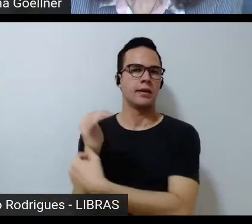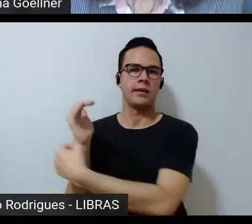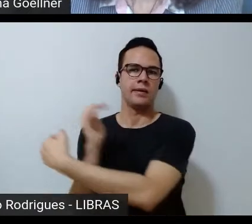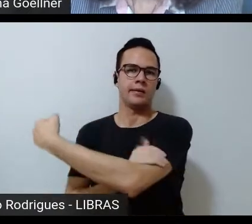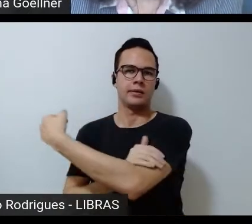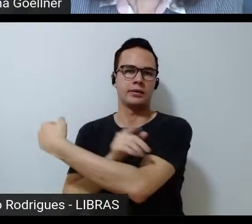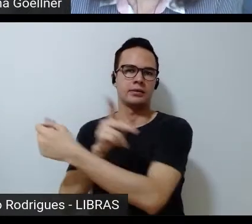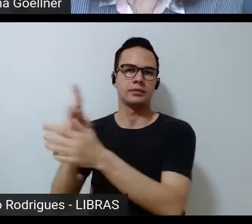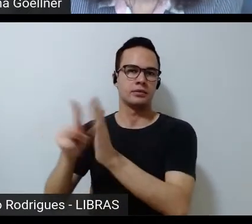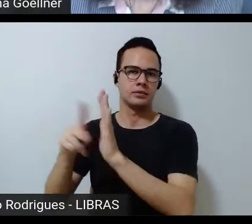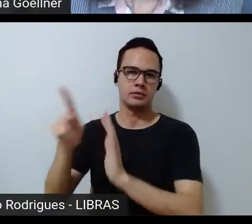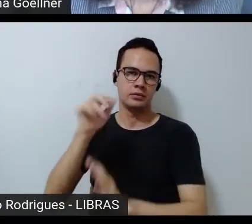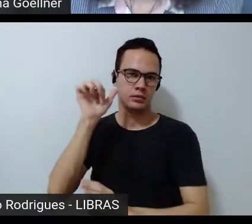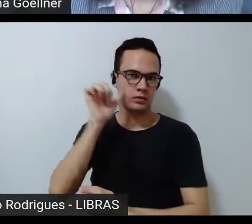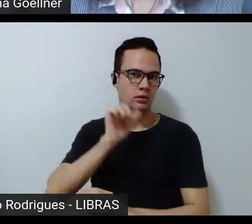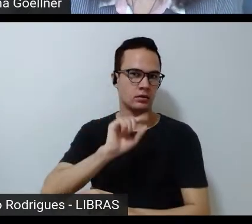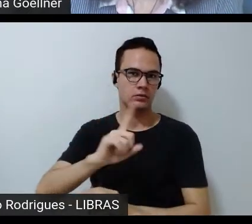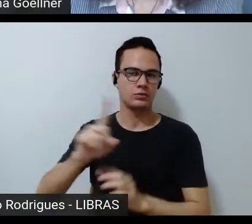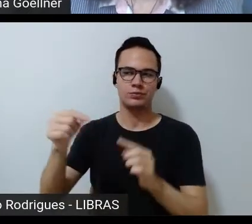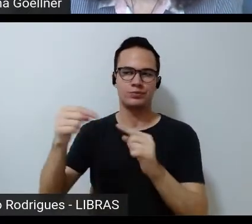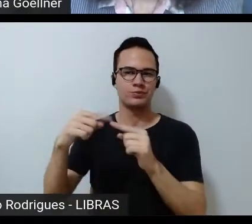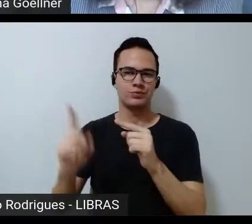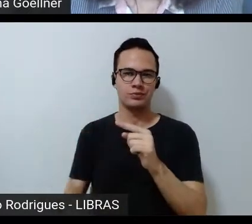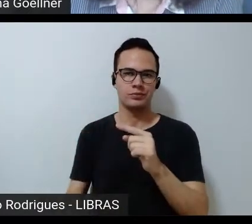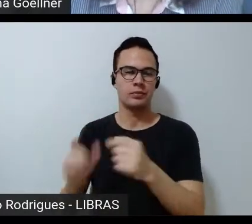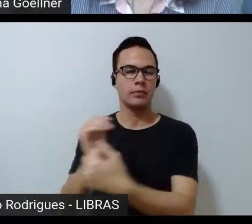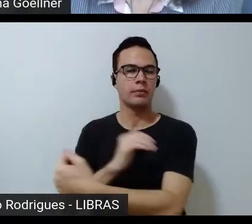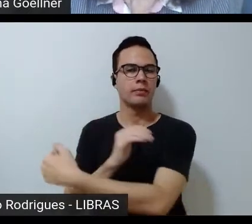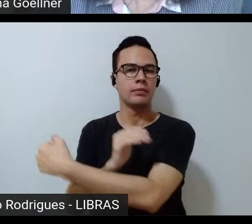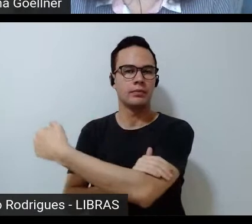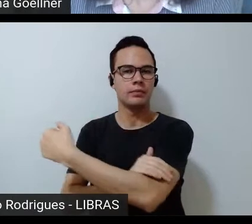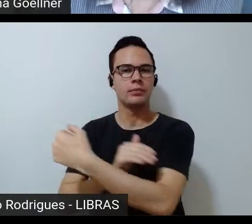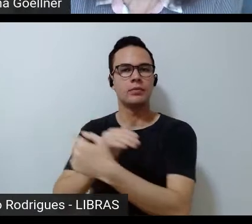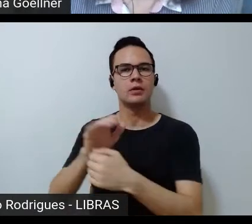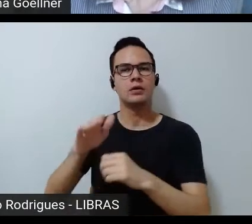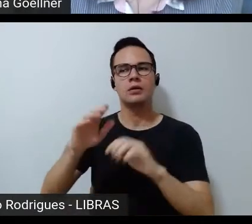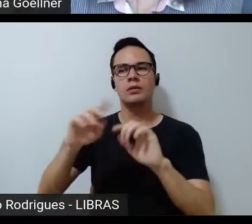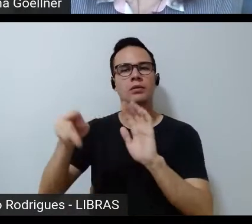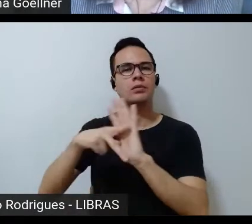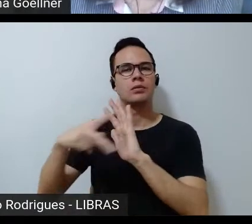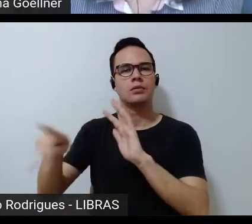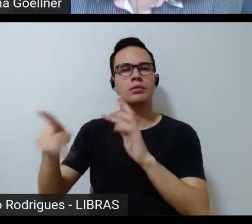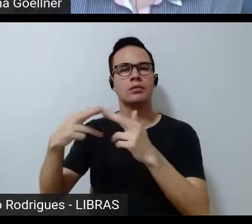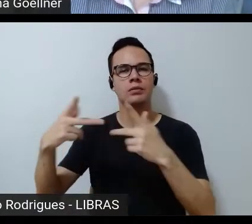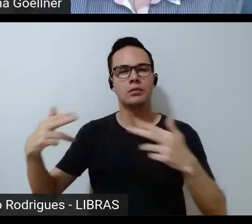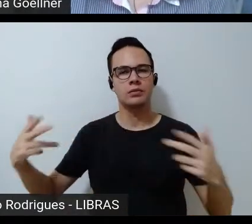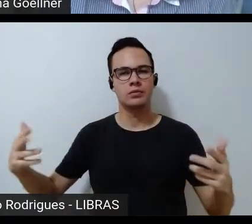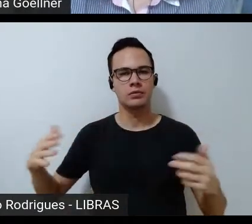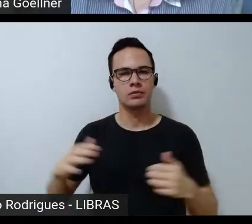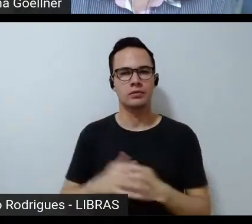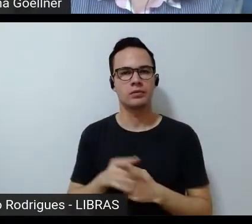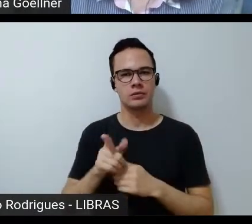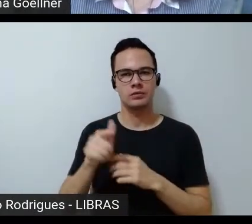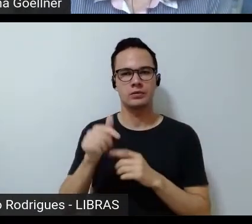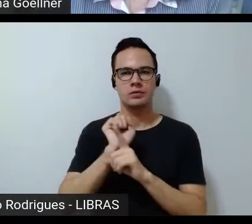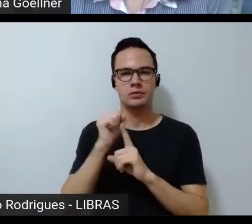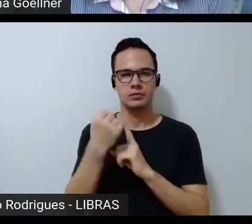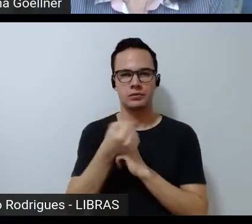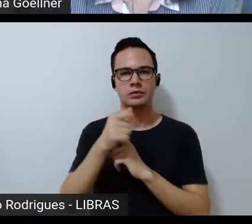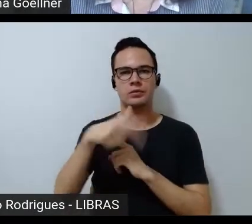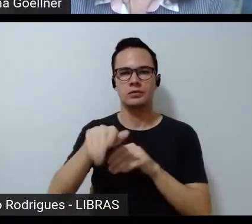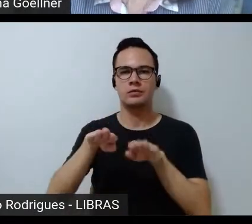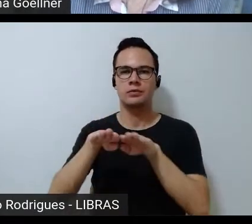são de mulheres nem sobre mulheres os feminismos advogam nas suas várias vertentes uma sociedade mais